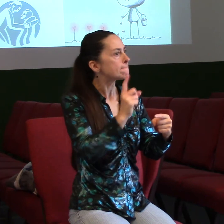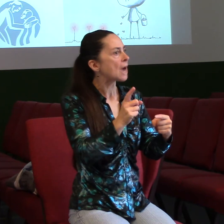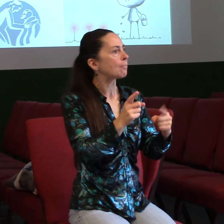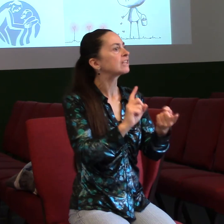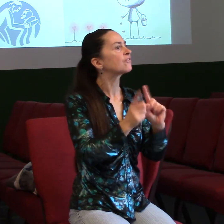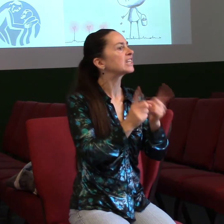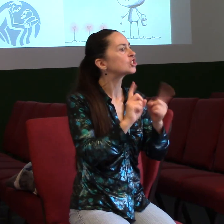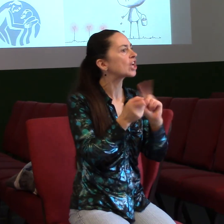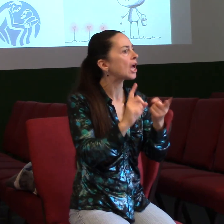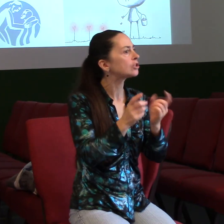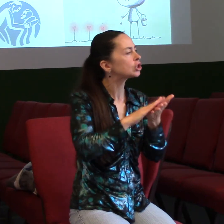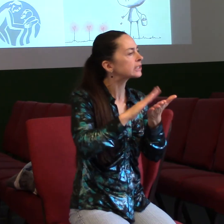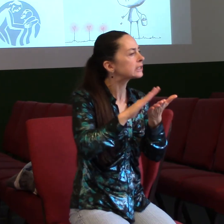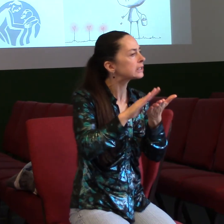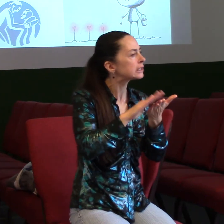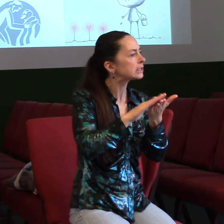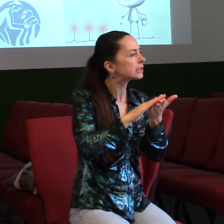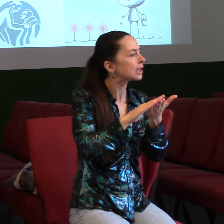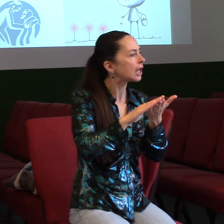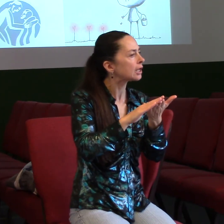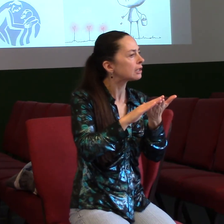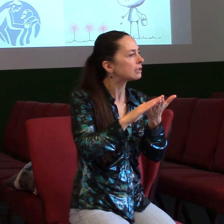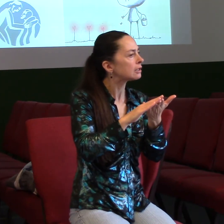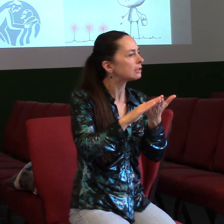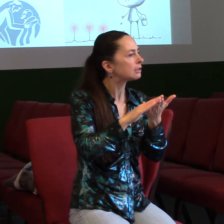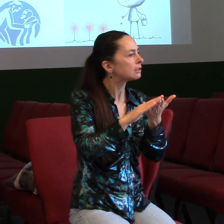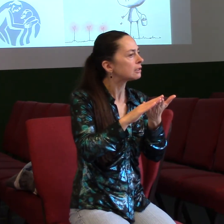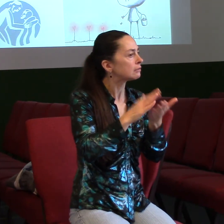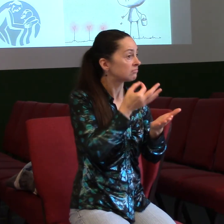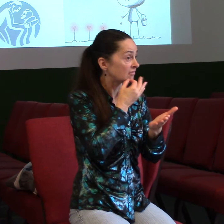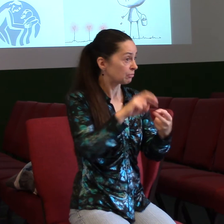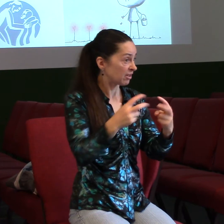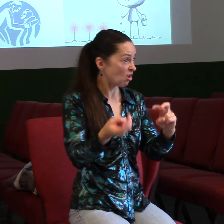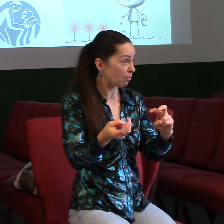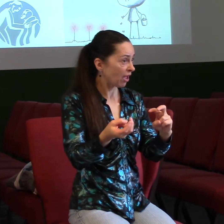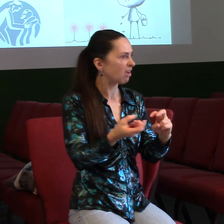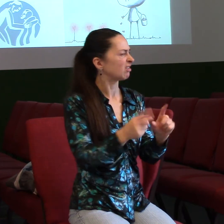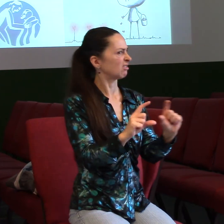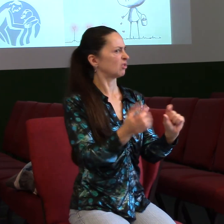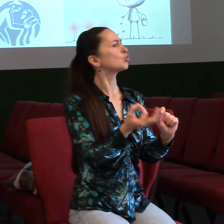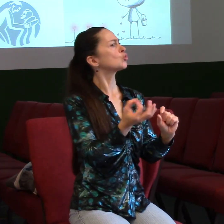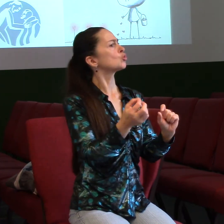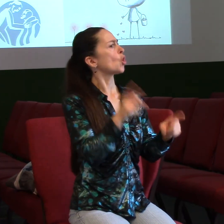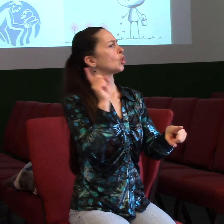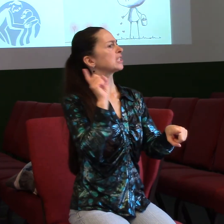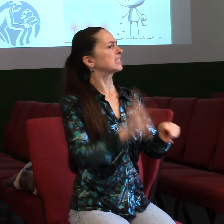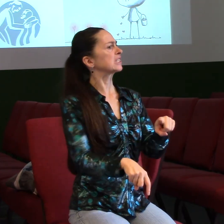ďáblu. To je závážné, že? Když člověk nechá nějaký konflikt, nějakou myšlenku, něco nedořešeného,